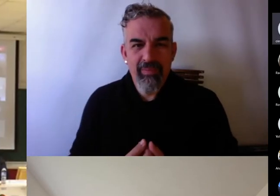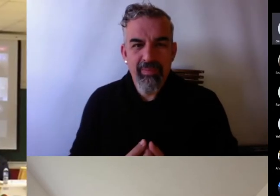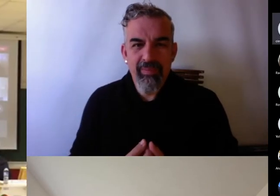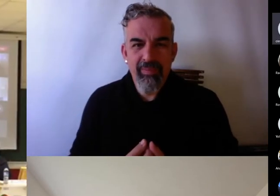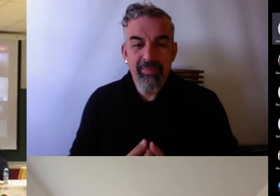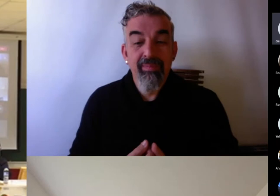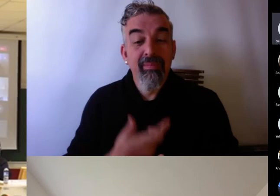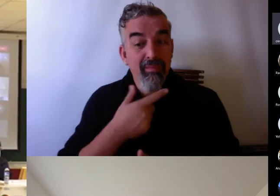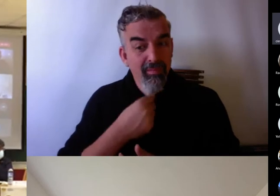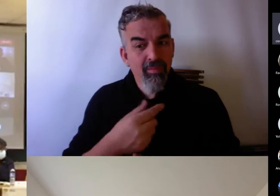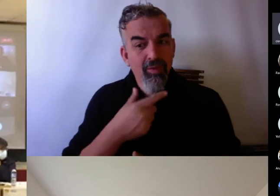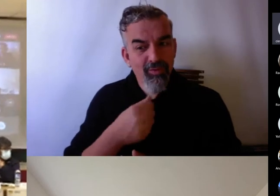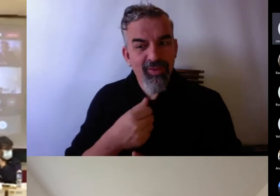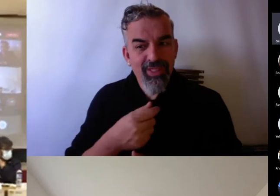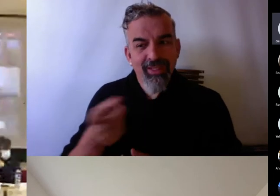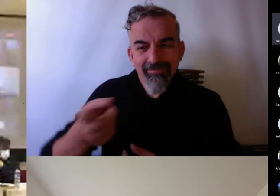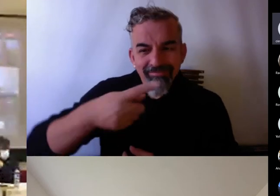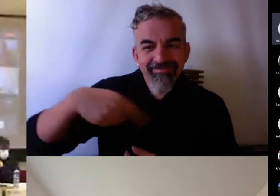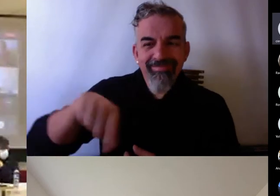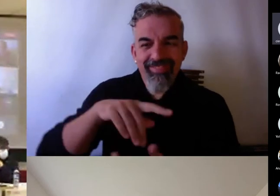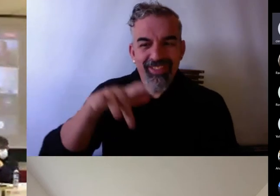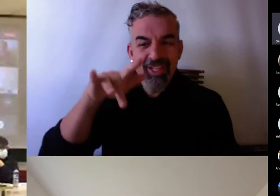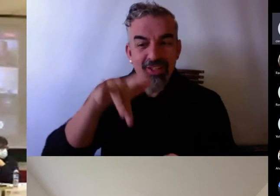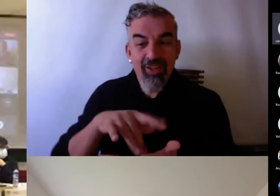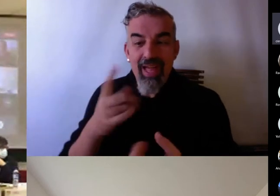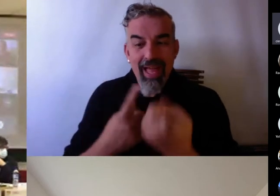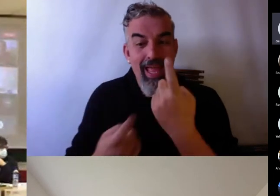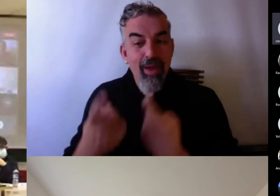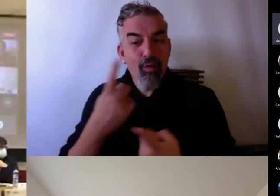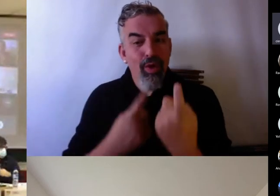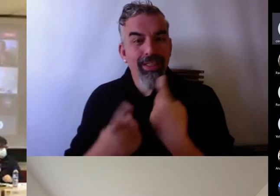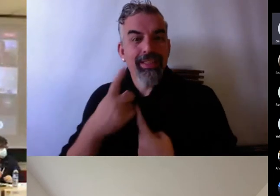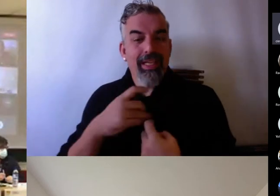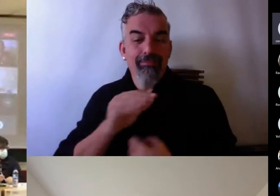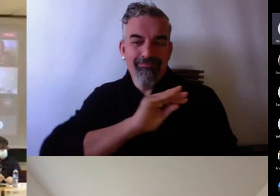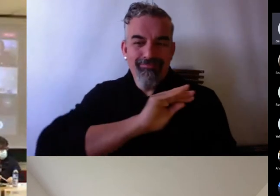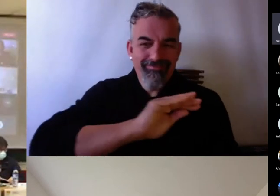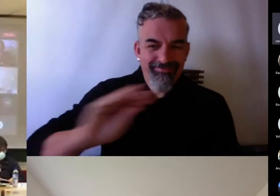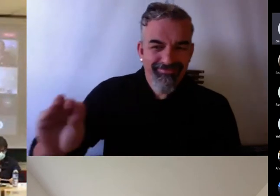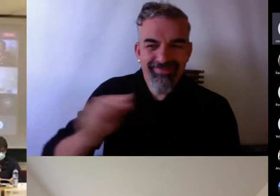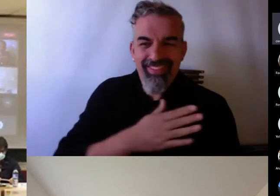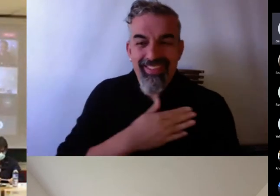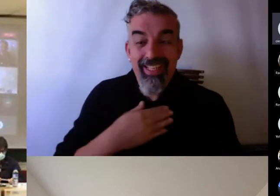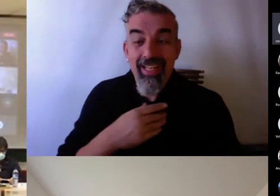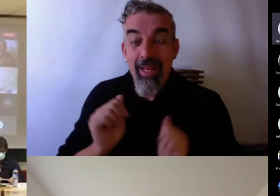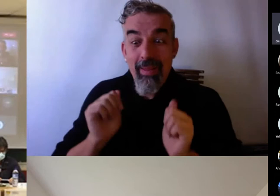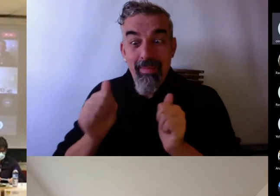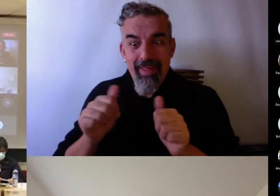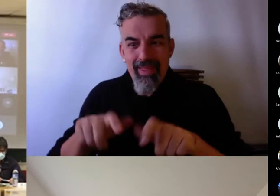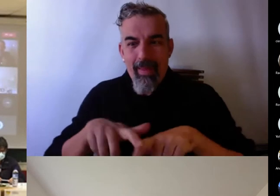Me gustaría que entraseis en esa encuesta, que quería hacer una pequeña encuesta antes de comenzar la mesa.